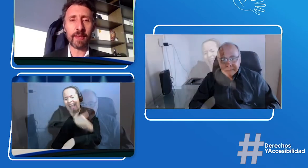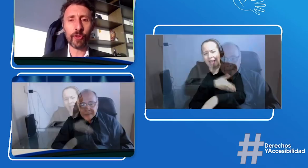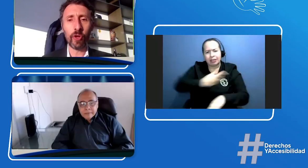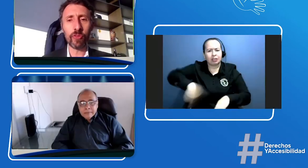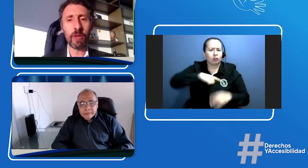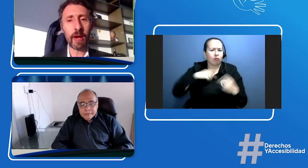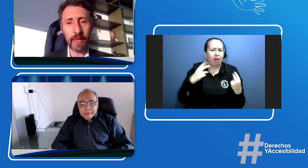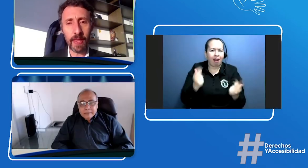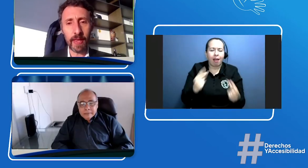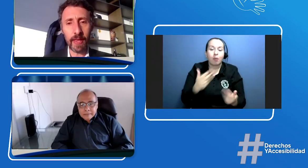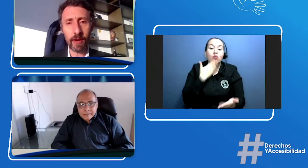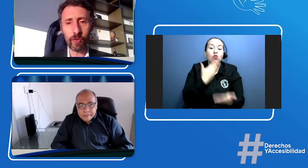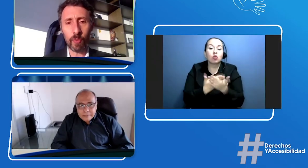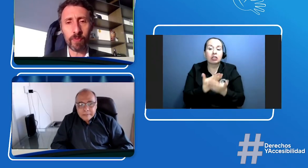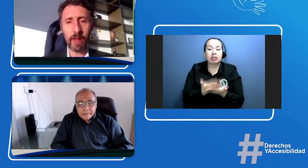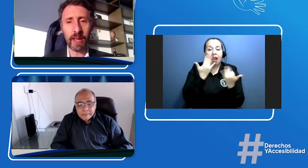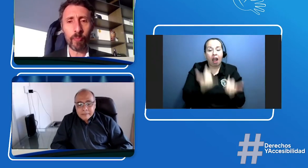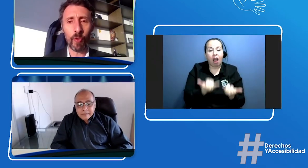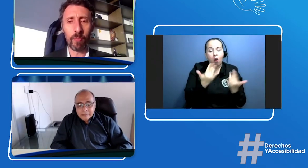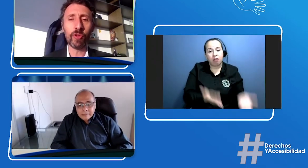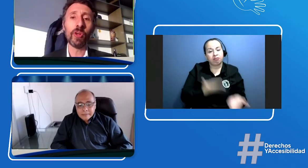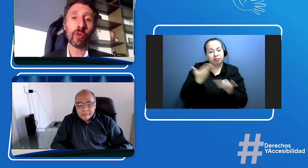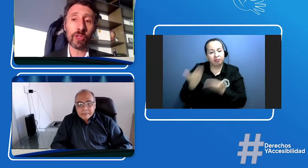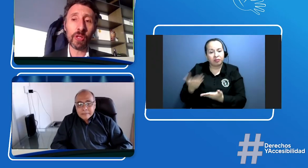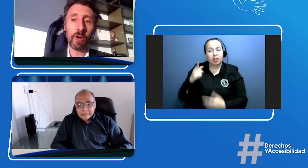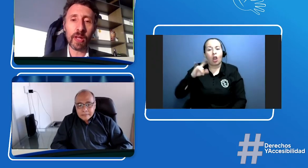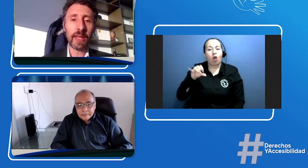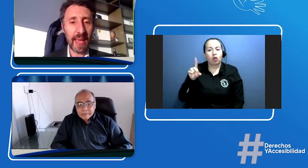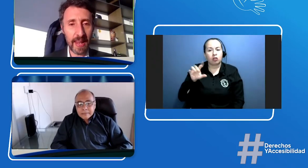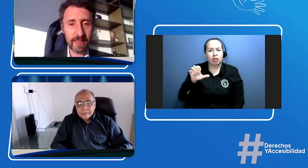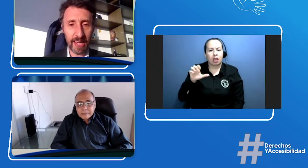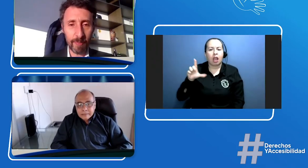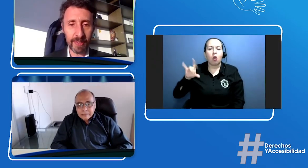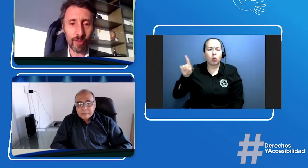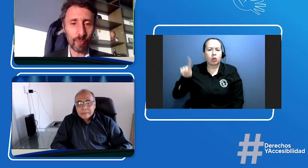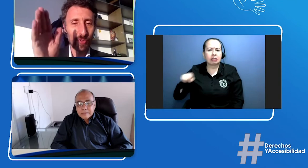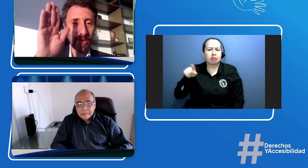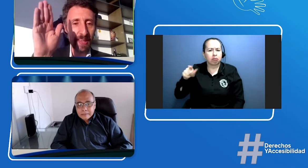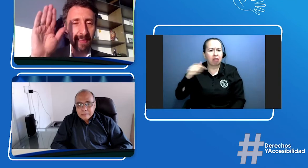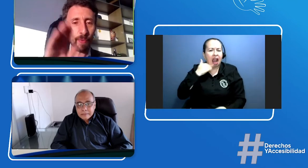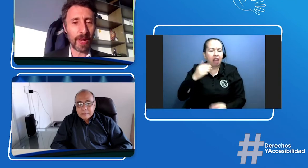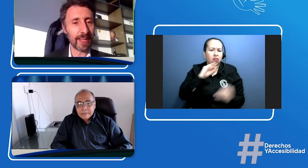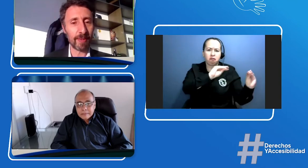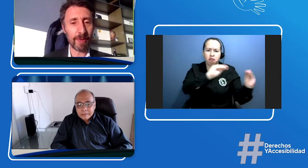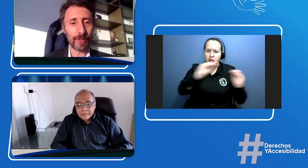todos y va a quedar José Luis para que podamos continuar en esta capacitación muchas gracias y buena tarde para todos